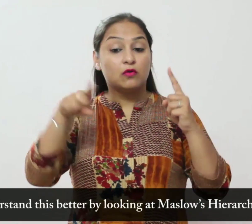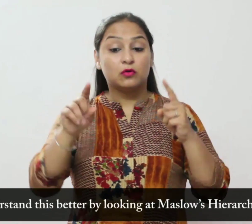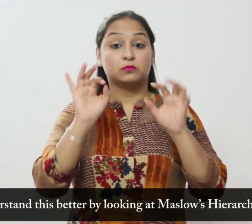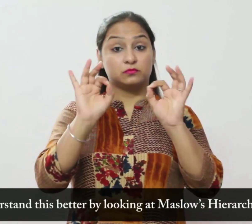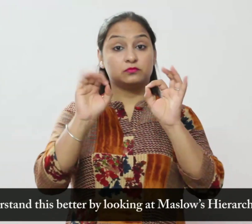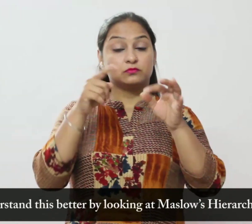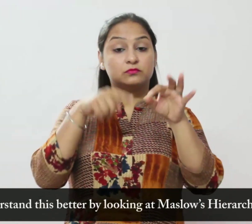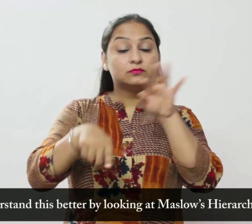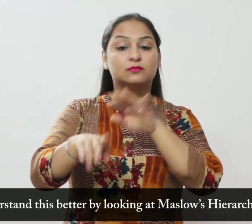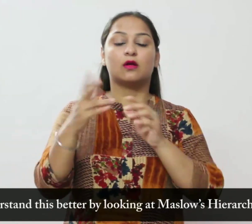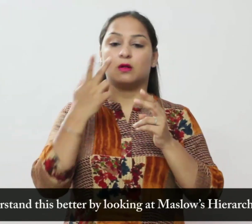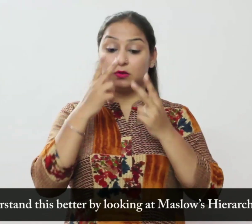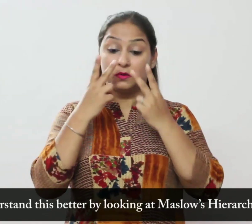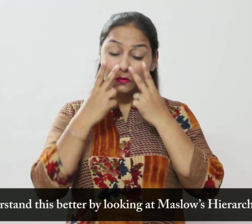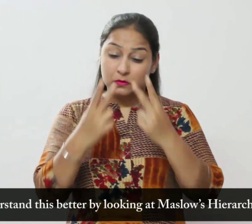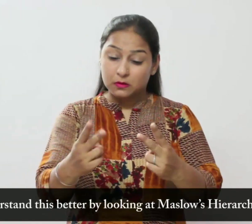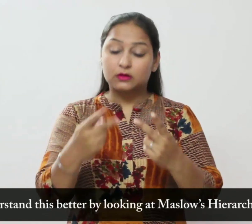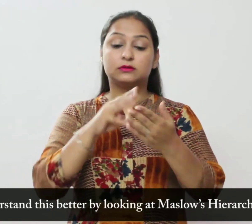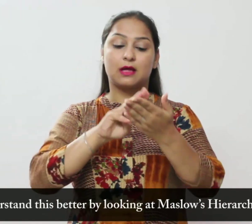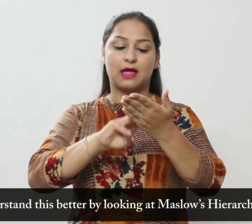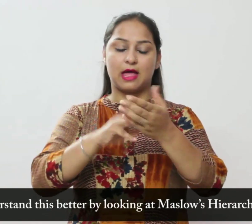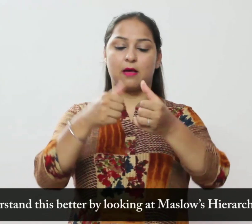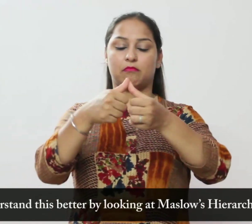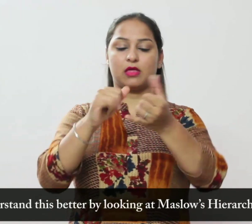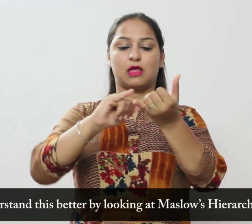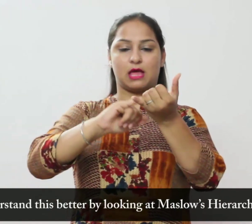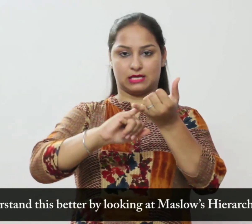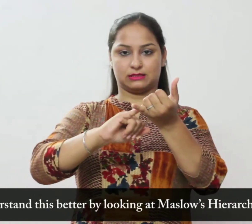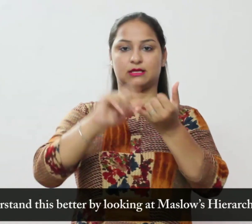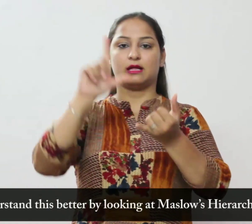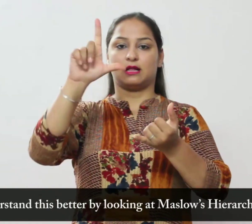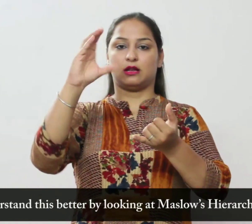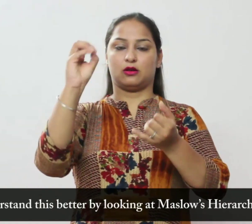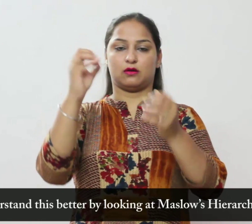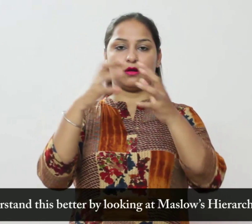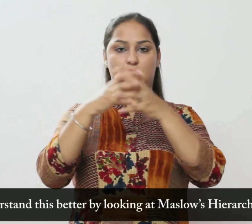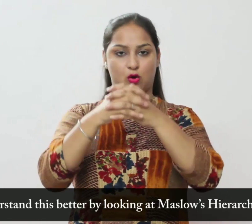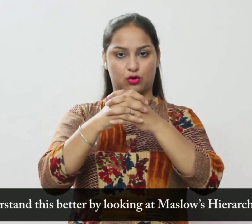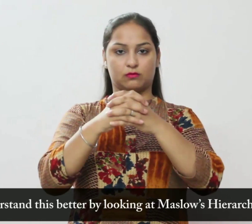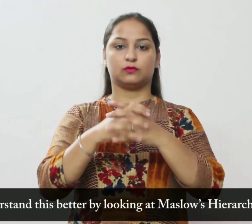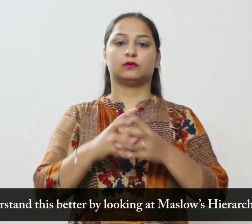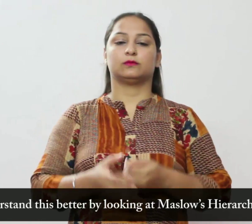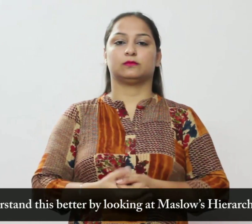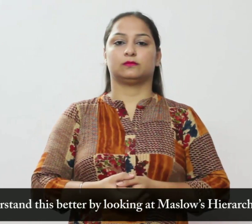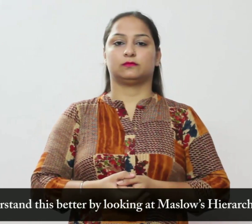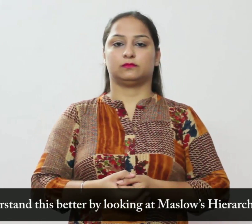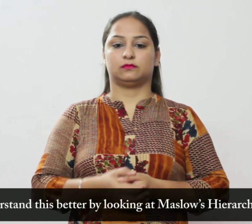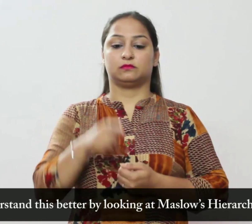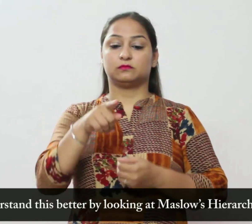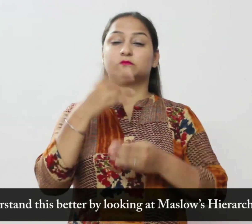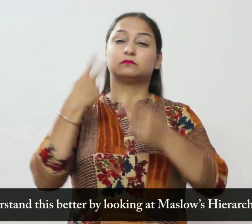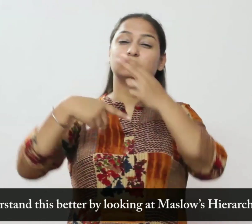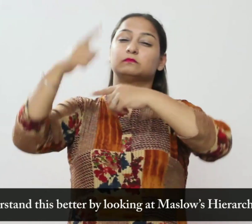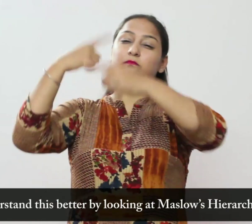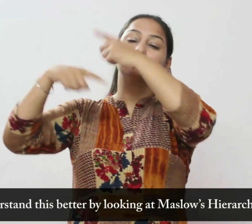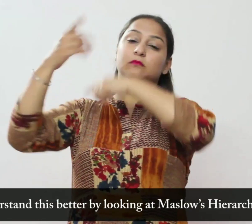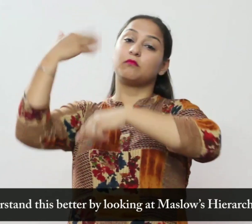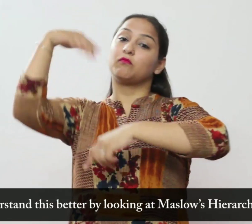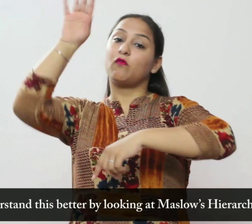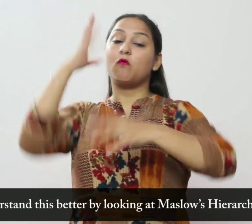हम मैसलो की जरूरते के पदानु करम को देखकर इसे बहतर समझ सकते हैं आवशक्ताओं का